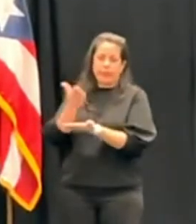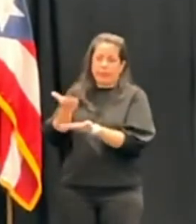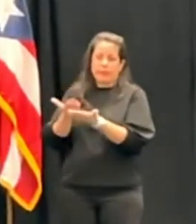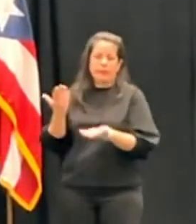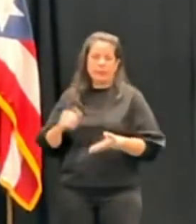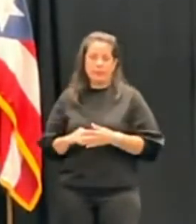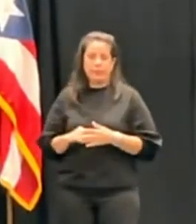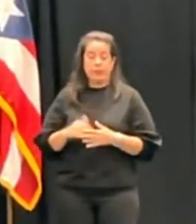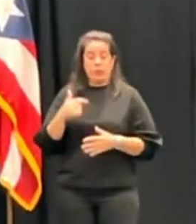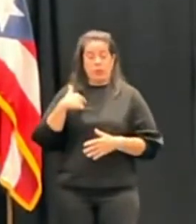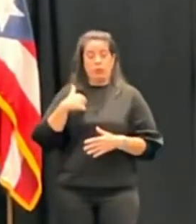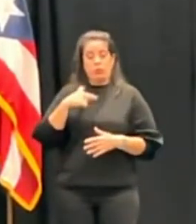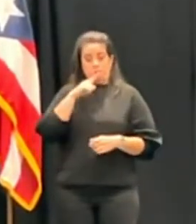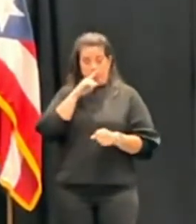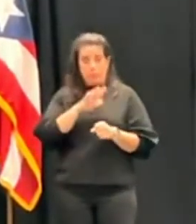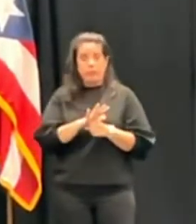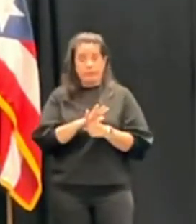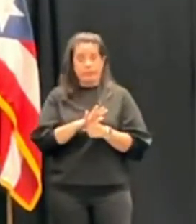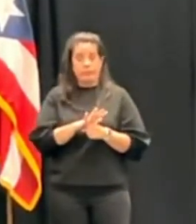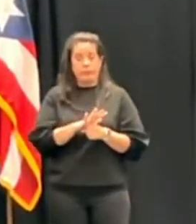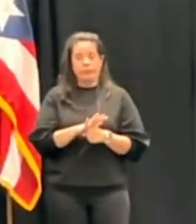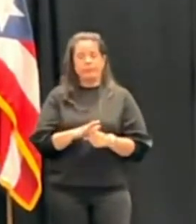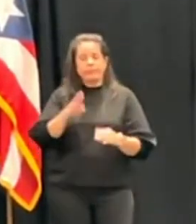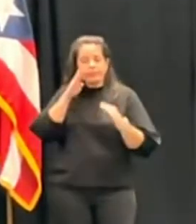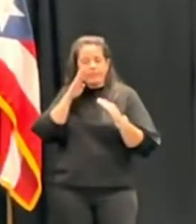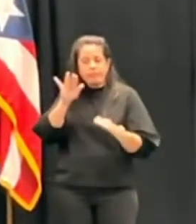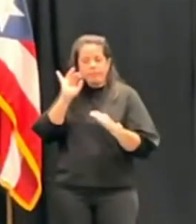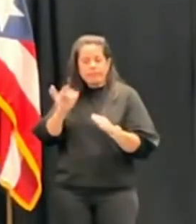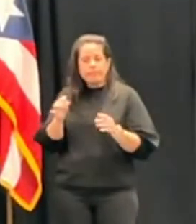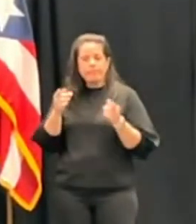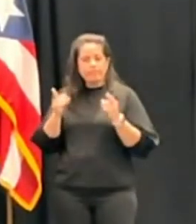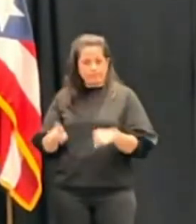me propongo atender ese asunto